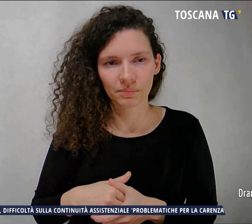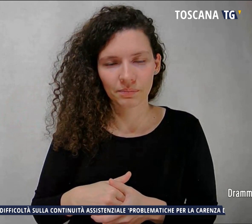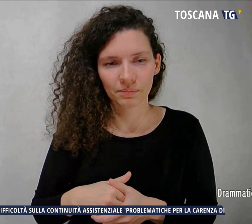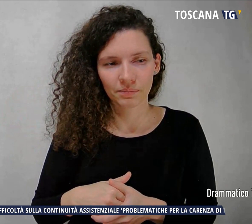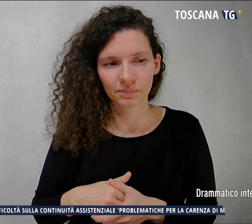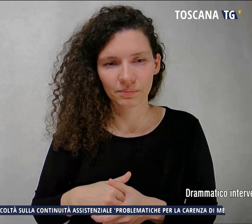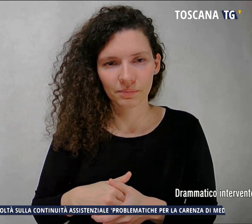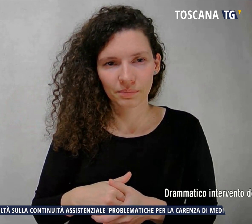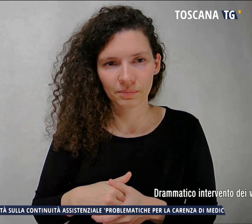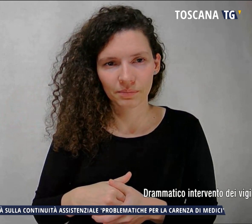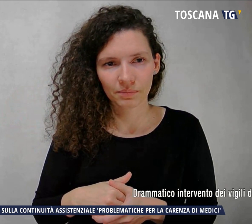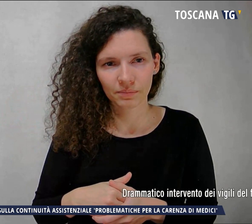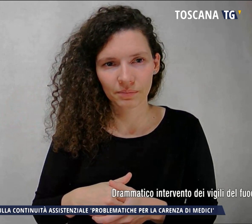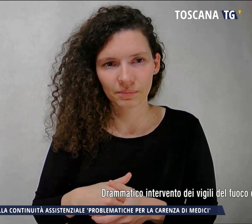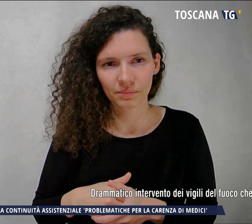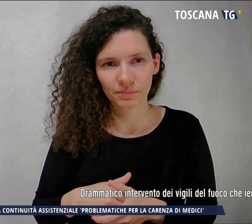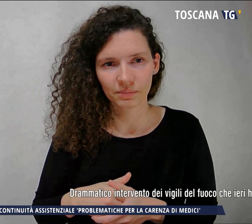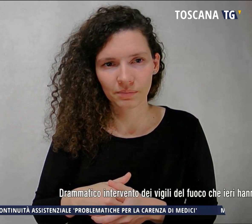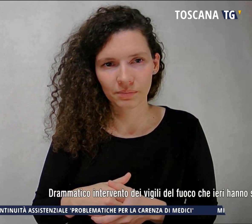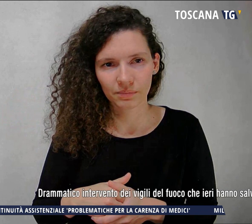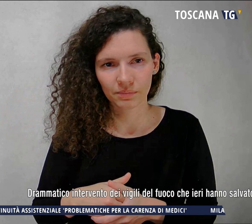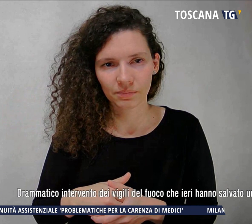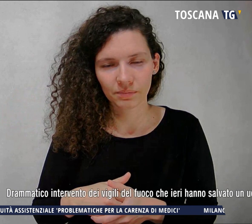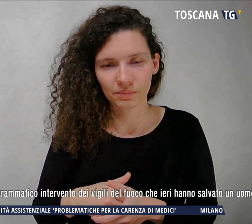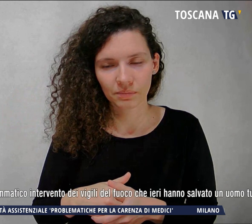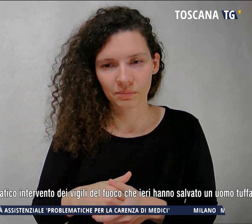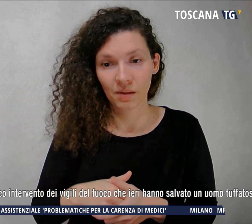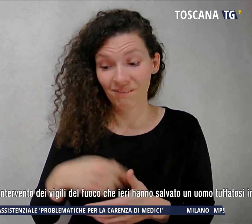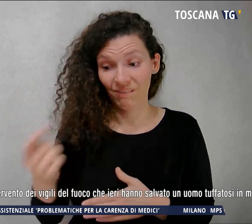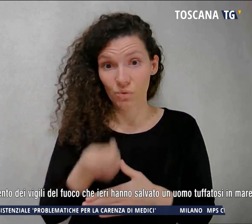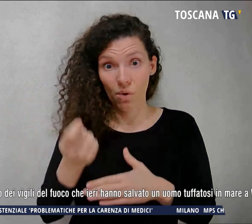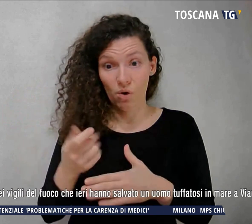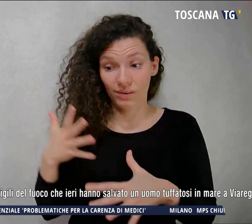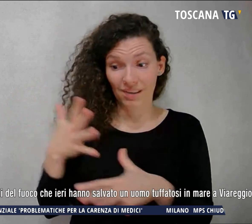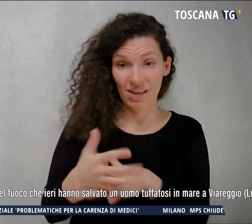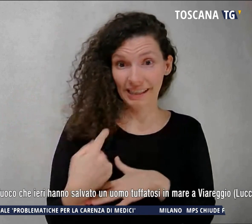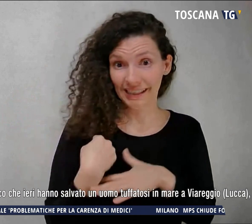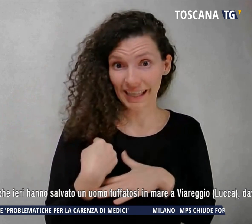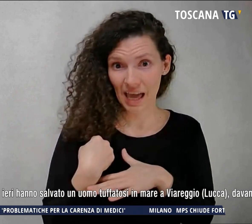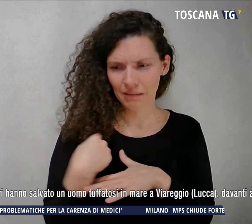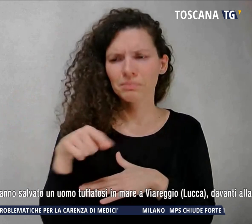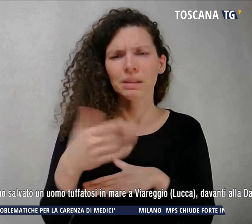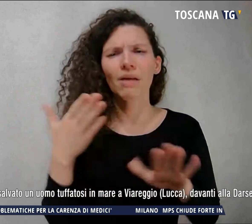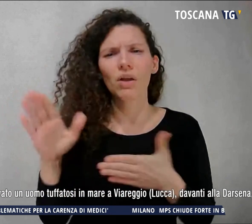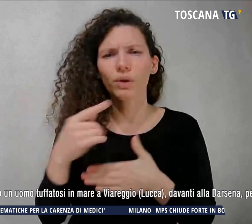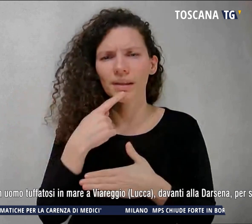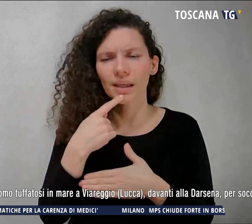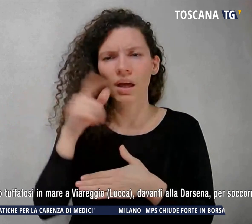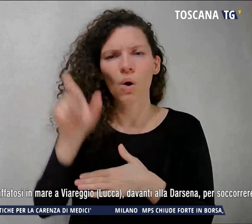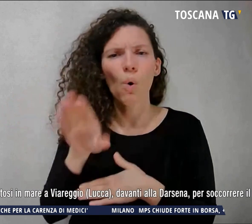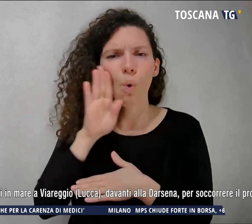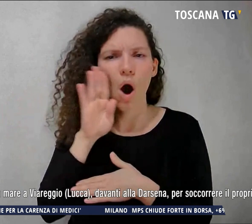Drammatico intervento dei vigili del fuoco che ieri hanno salvato un uomo che si era tuffato in mare